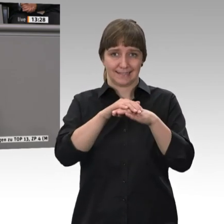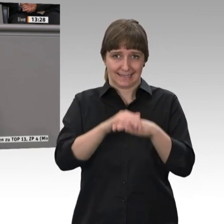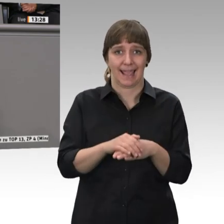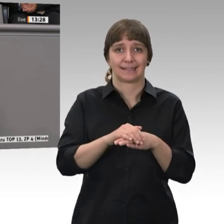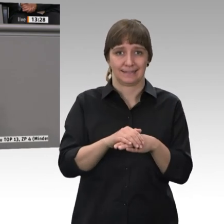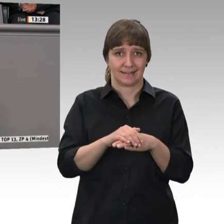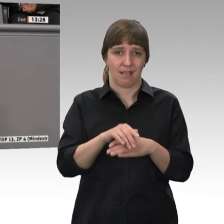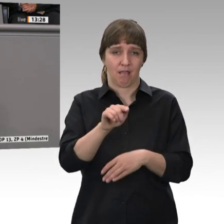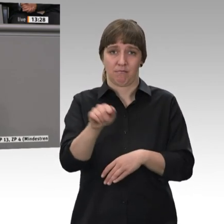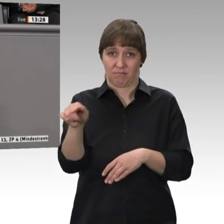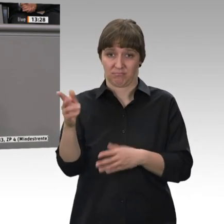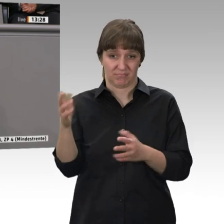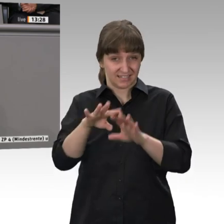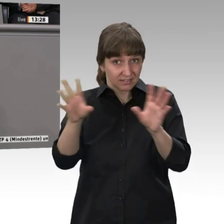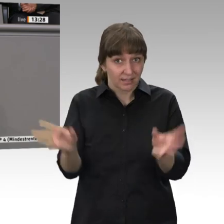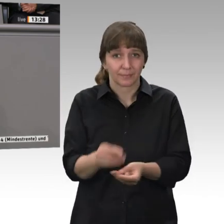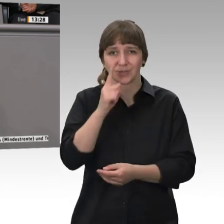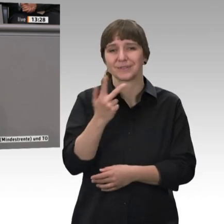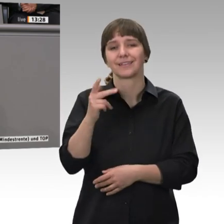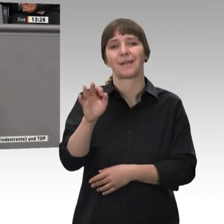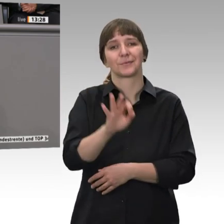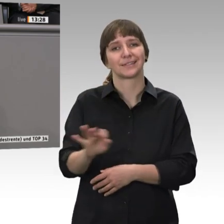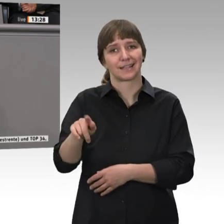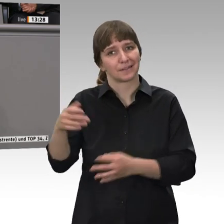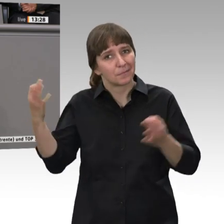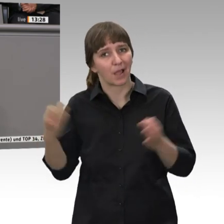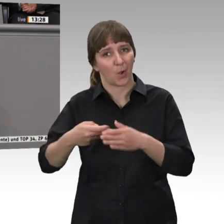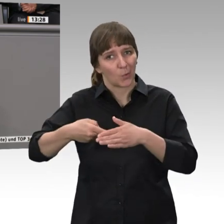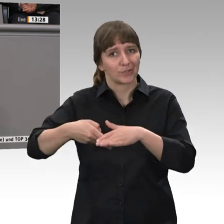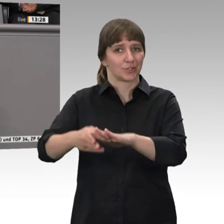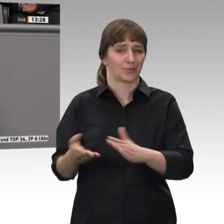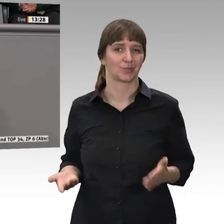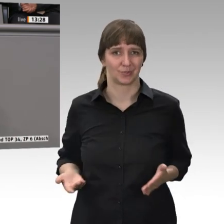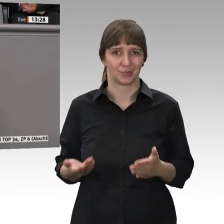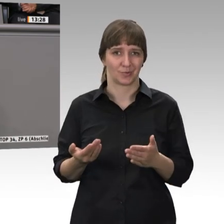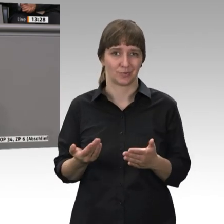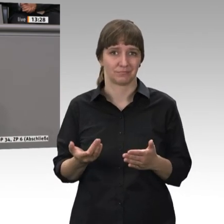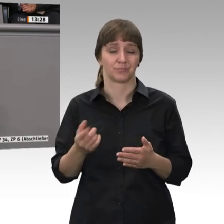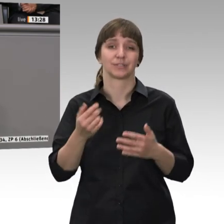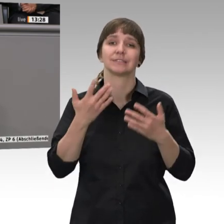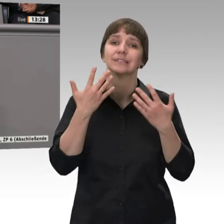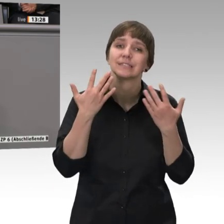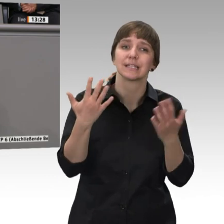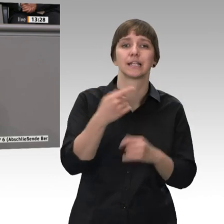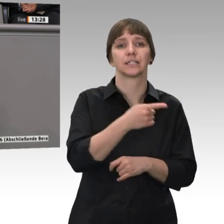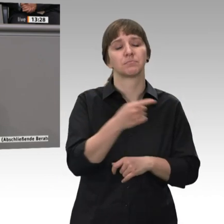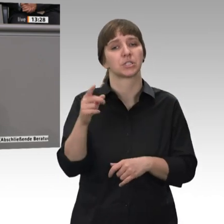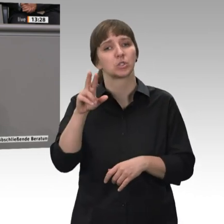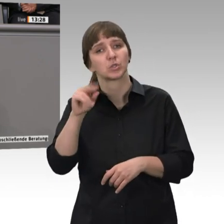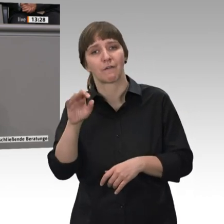Unterstützung der Grundsicherung im Alter angewiesen sind und zehn bis zwölf Prozent bei der Erwerbsminderung. Das hat